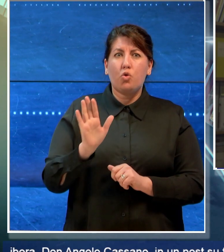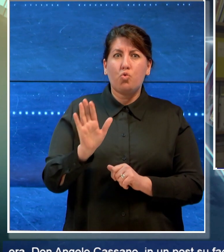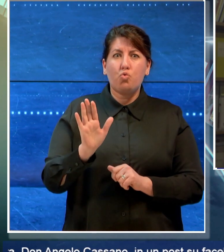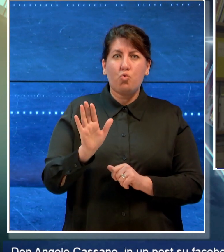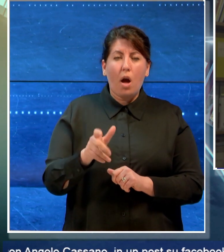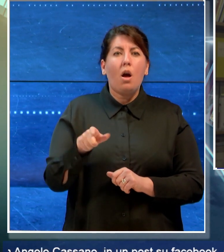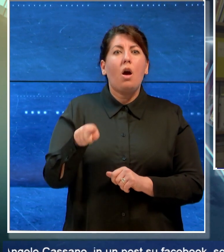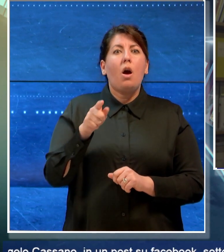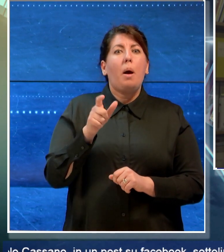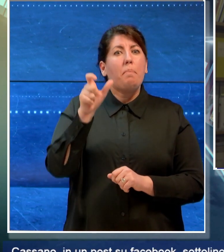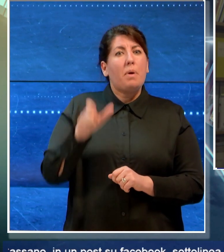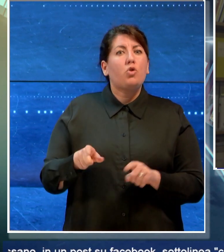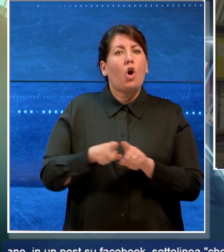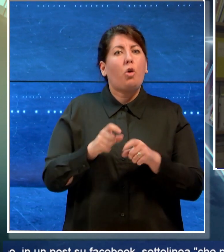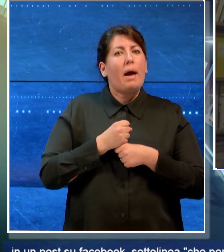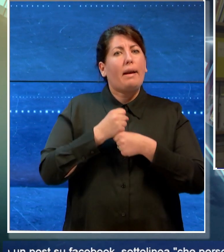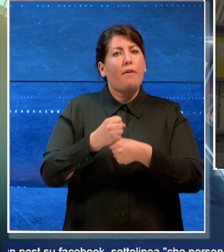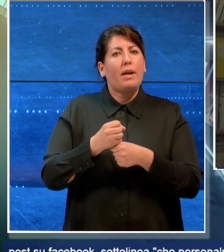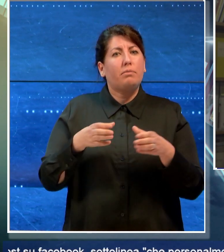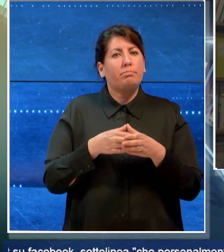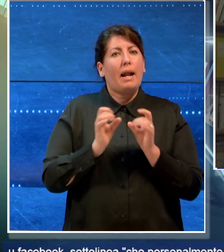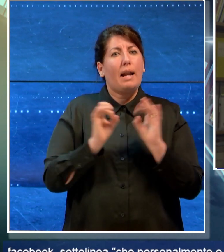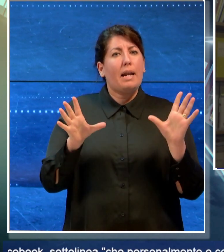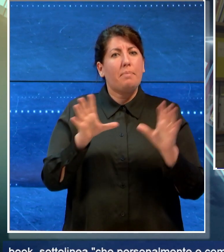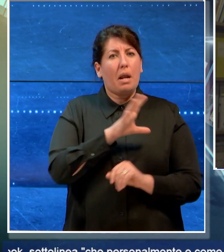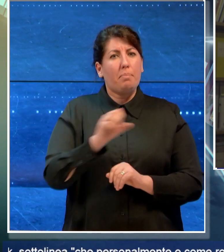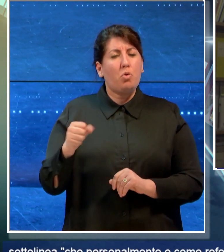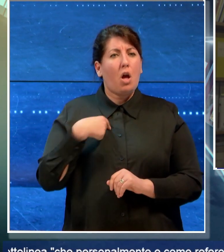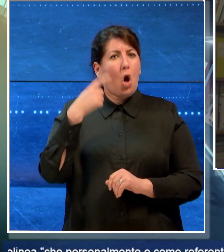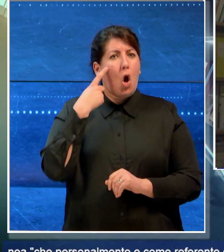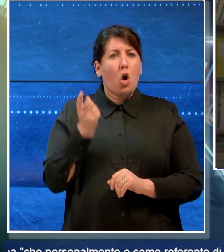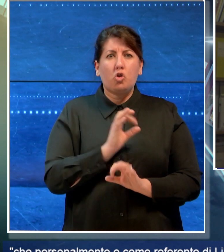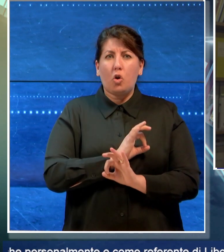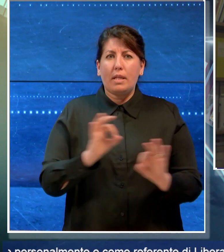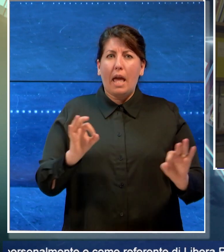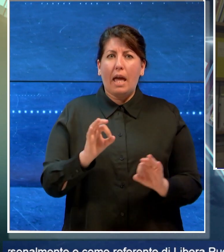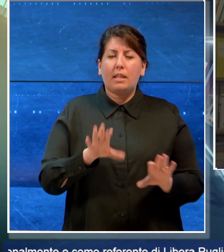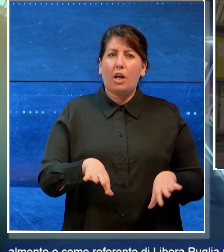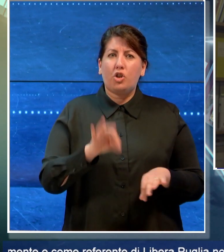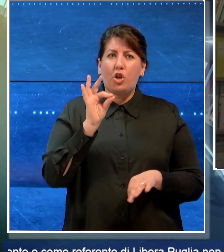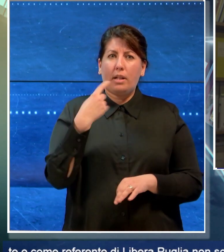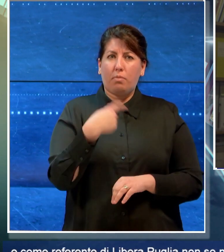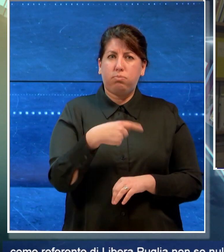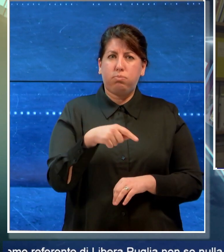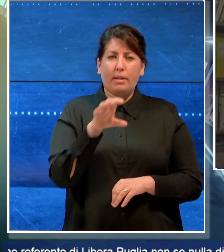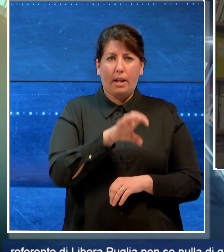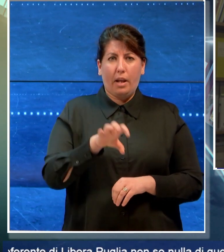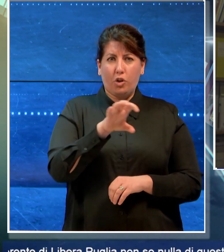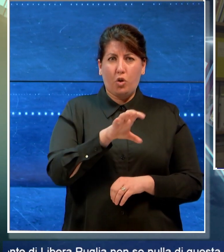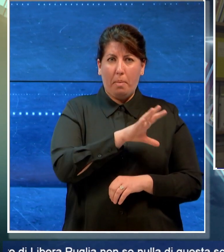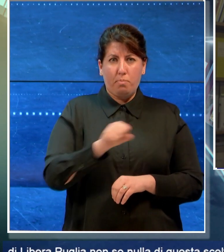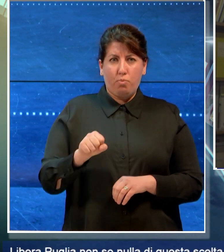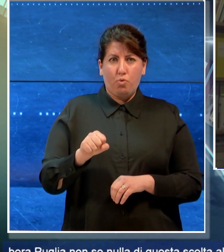referente di Libera Puglia non so nulla di questa scelta alla regione e che